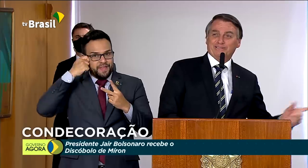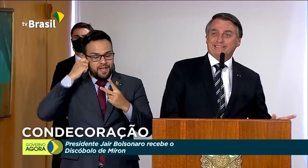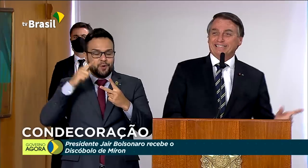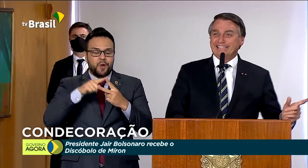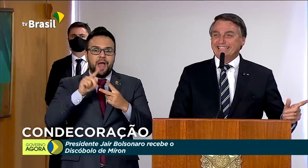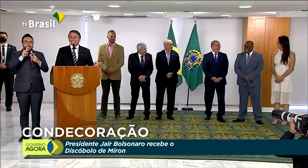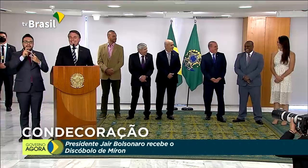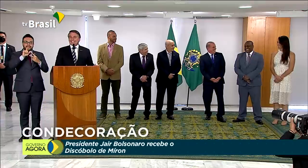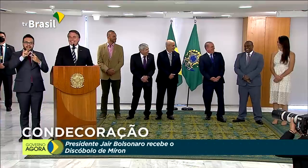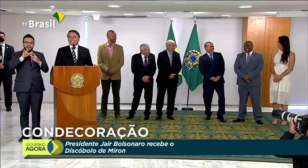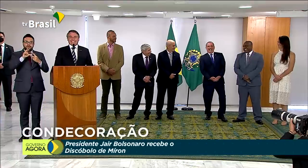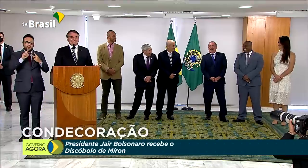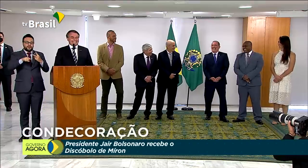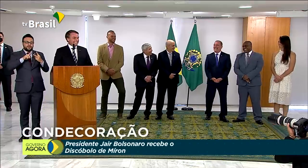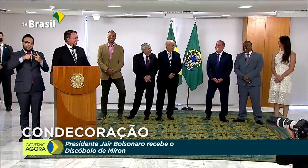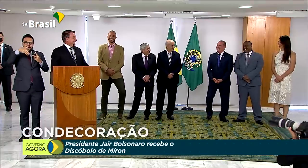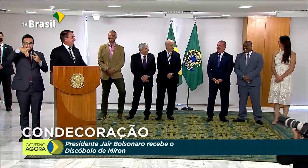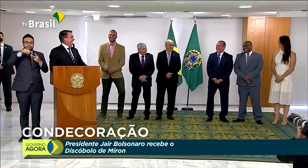Marcelo negão.